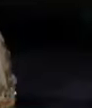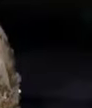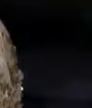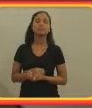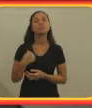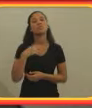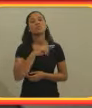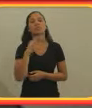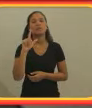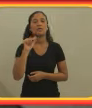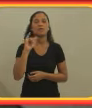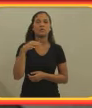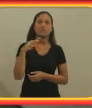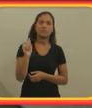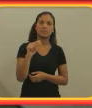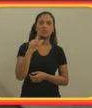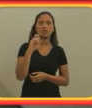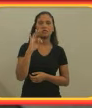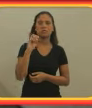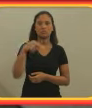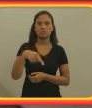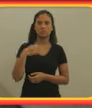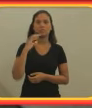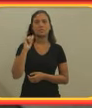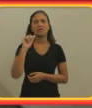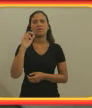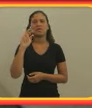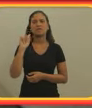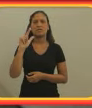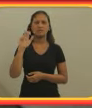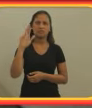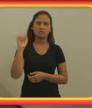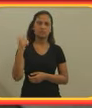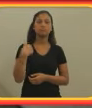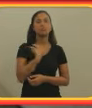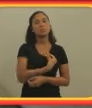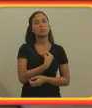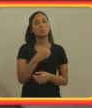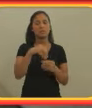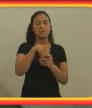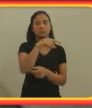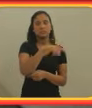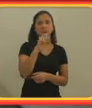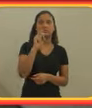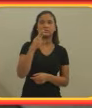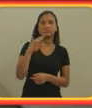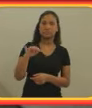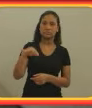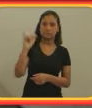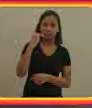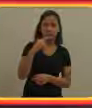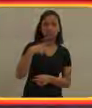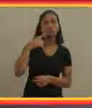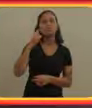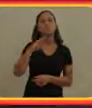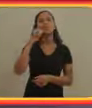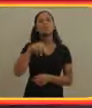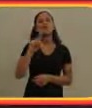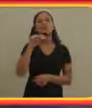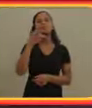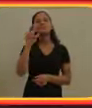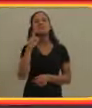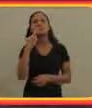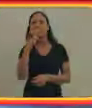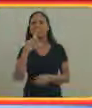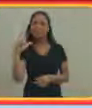preconceitos. Eu sou a Laima Leiton Cavaleira, eu participo da Sense City e sou da banda Mix Hell. A gente